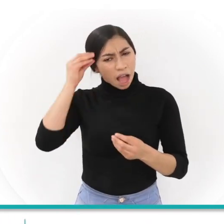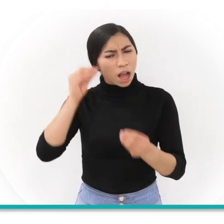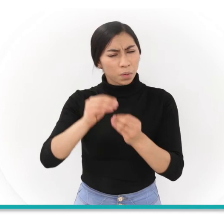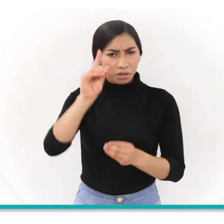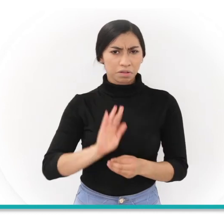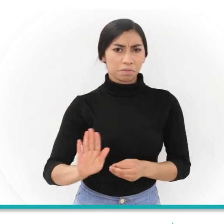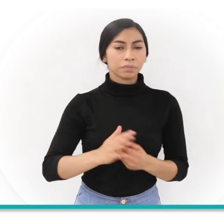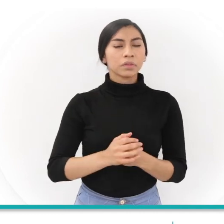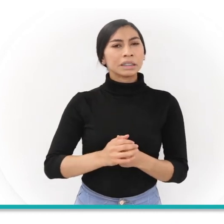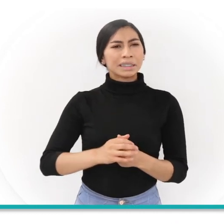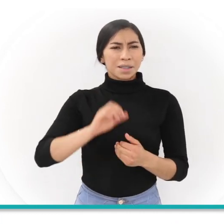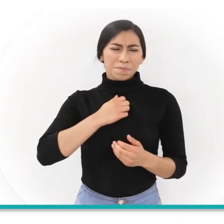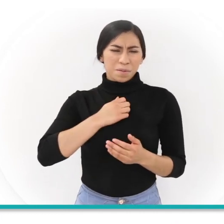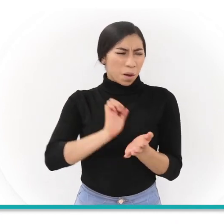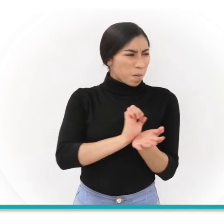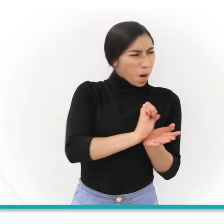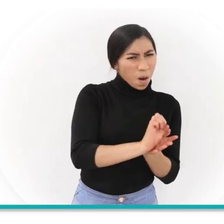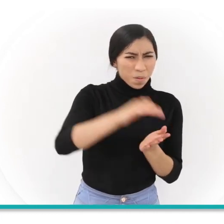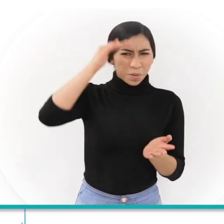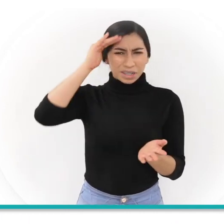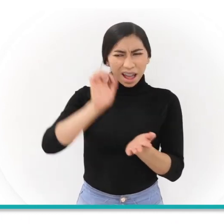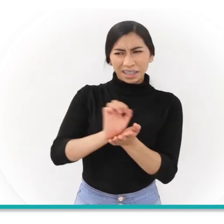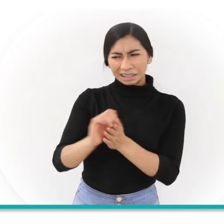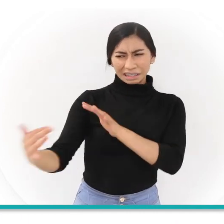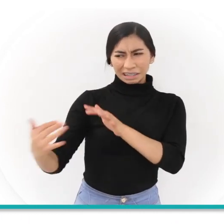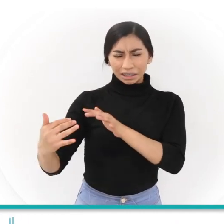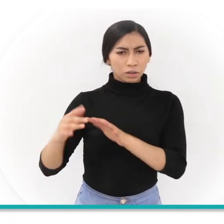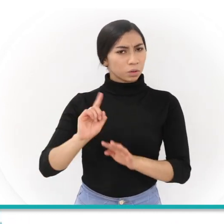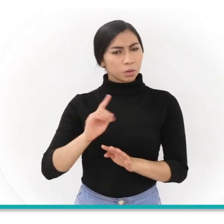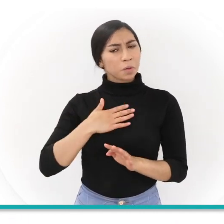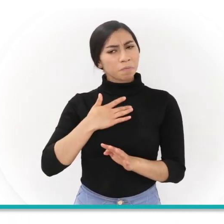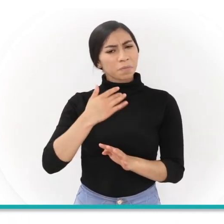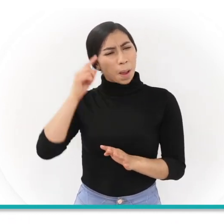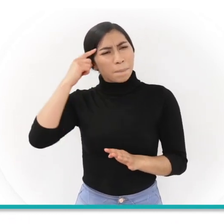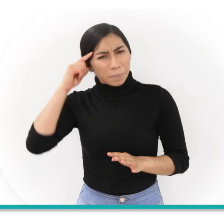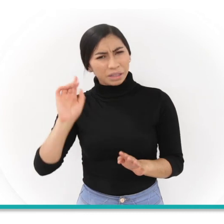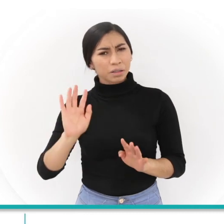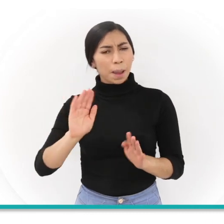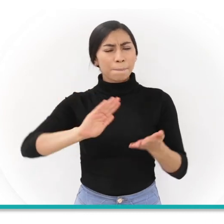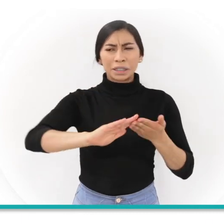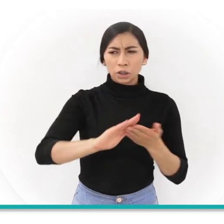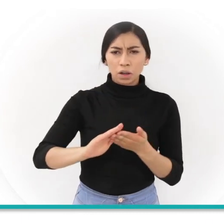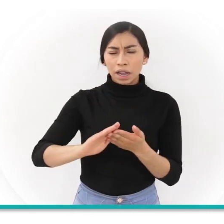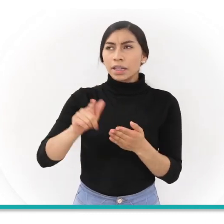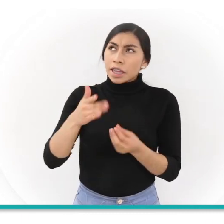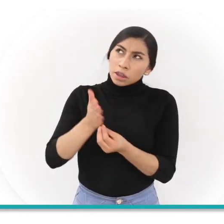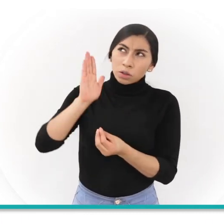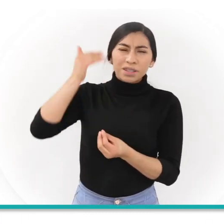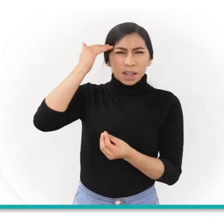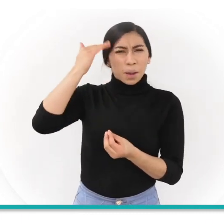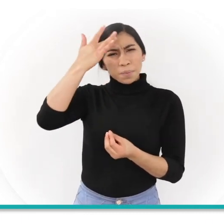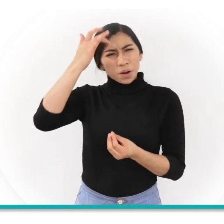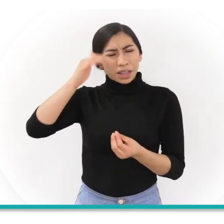decisión es que no tengo resentimiento con la policía ni con la guerrilla ni con nadie yo pienso que uno tiene que perdonar